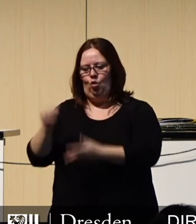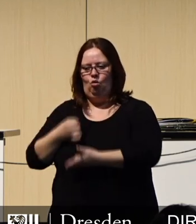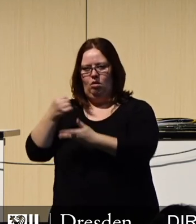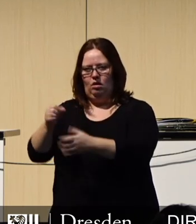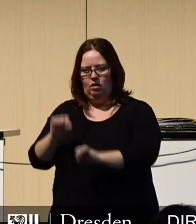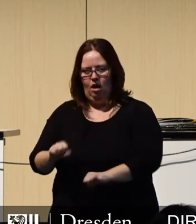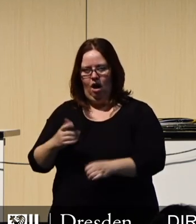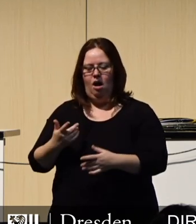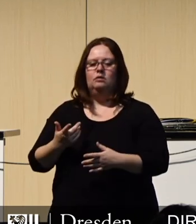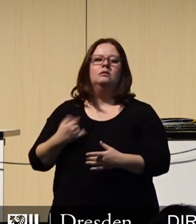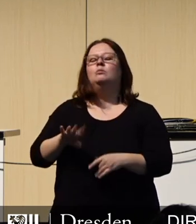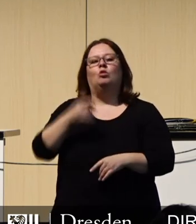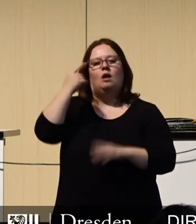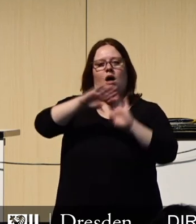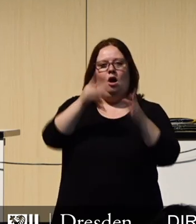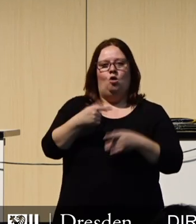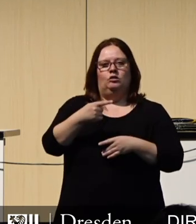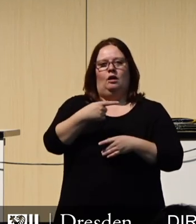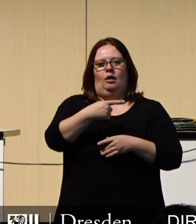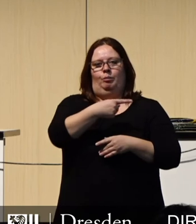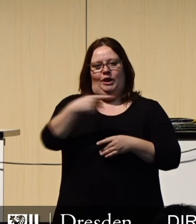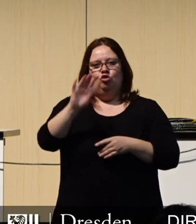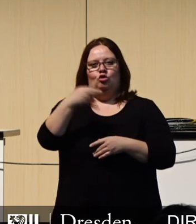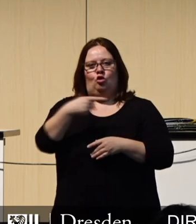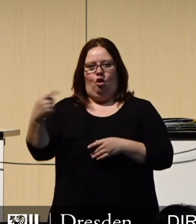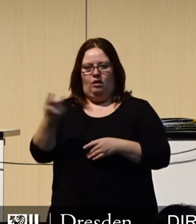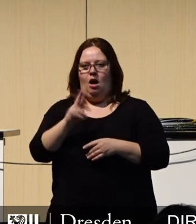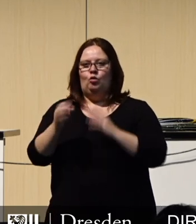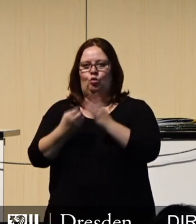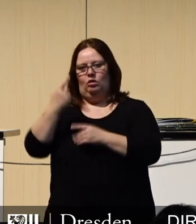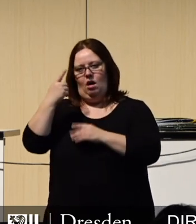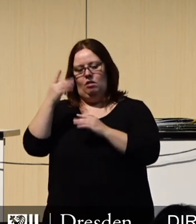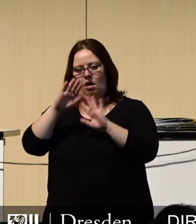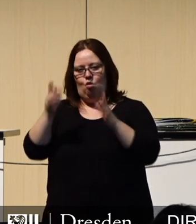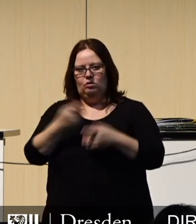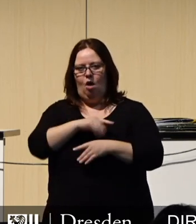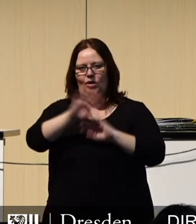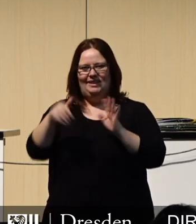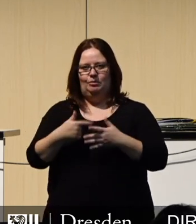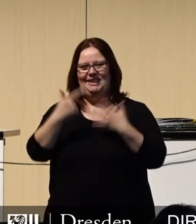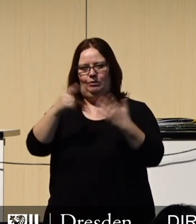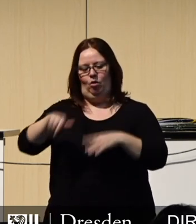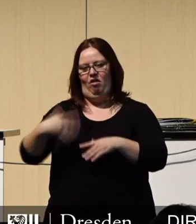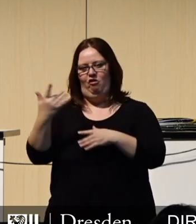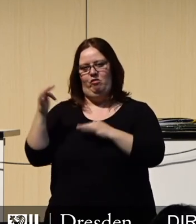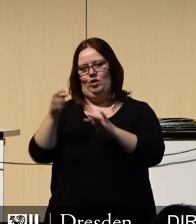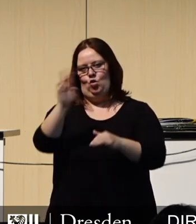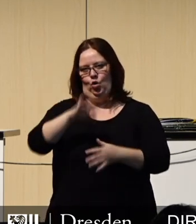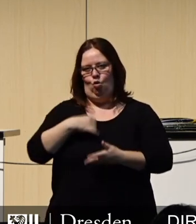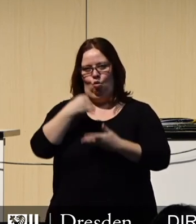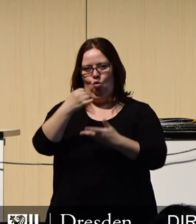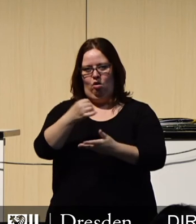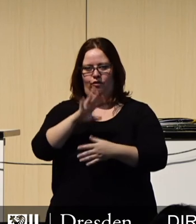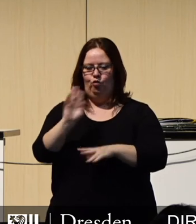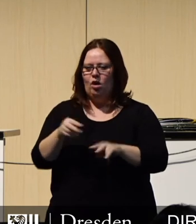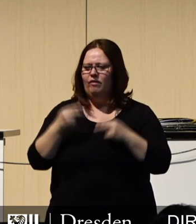Die Rathäuser in Pieschen und Kotter sowie das Kulturrathaus benötigen 7,5 Millionen für